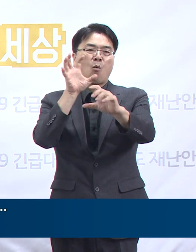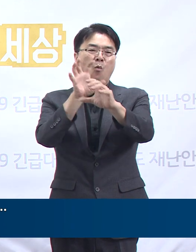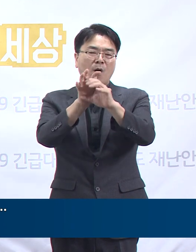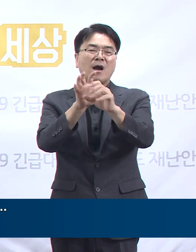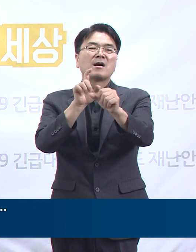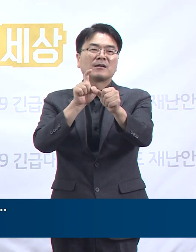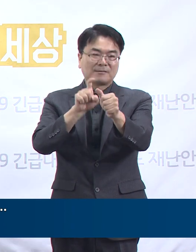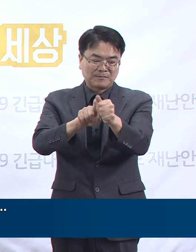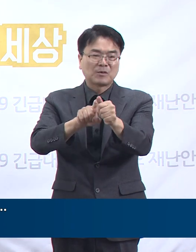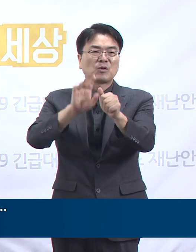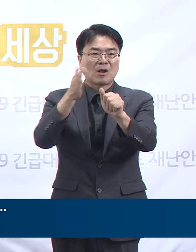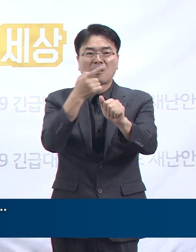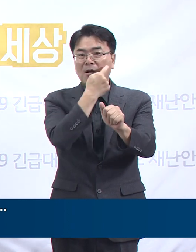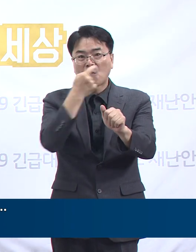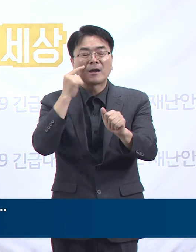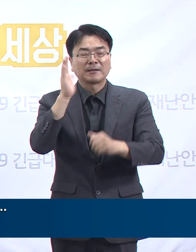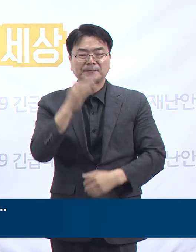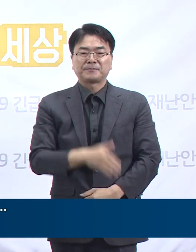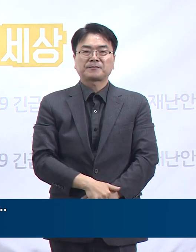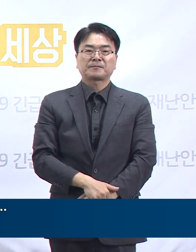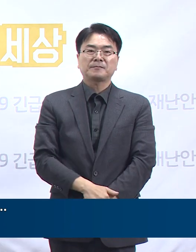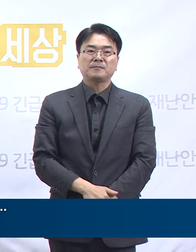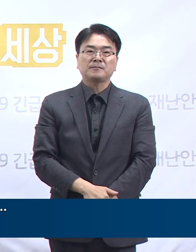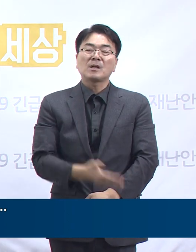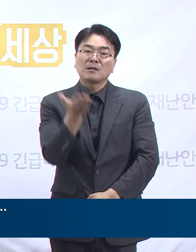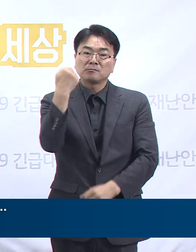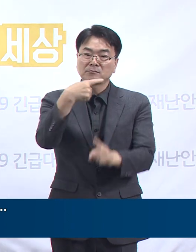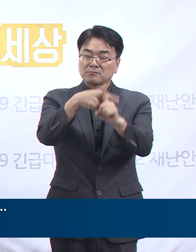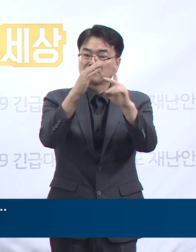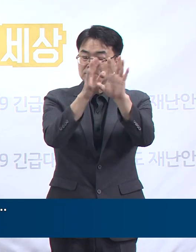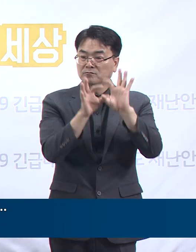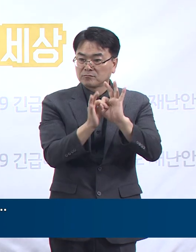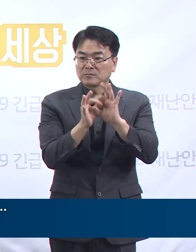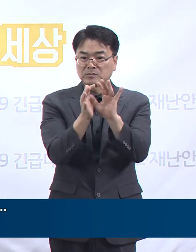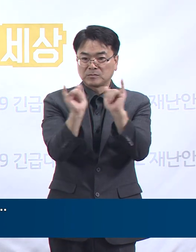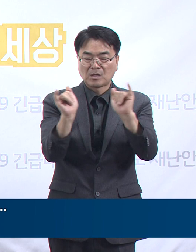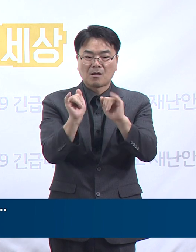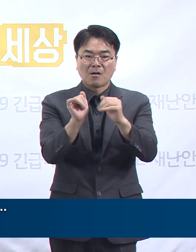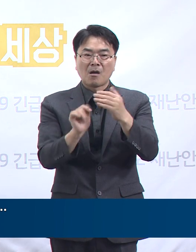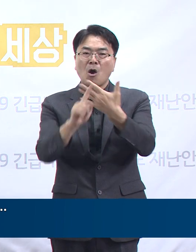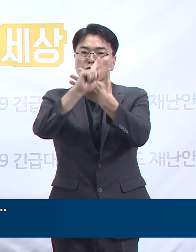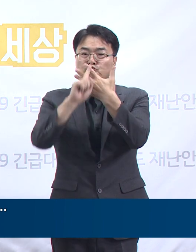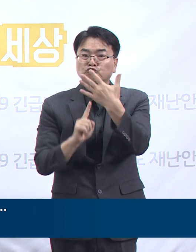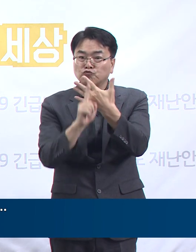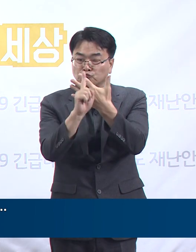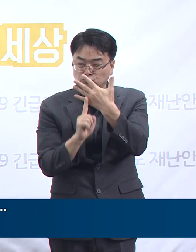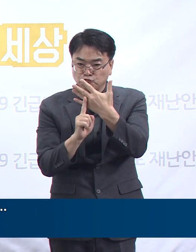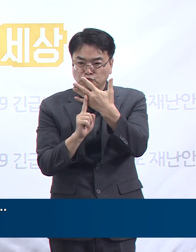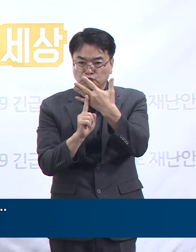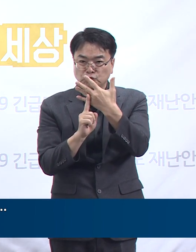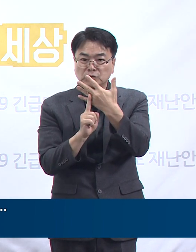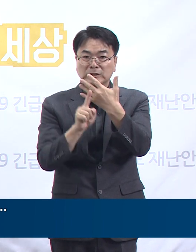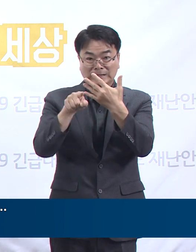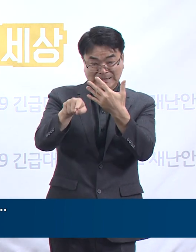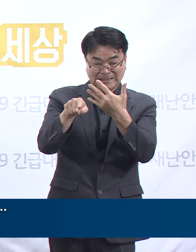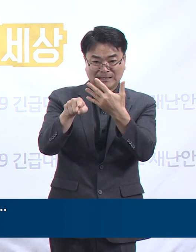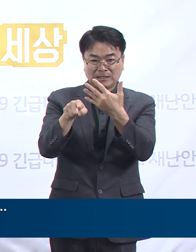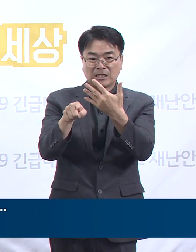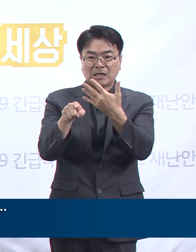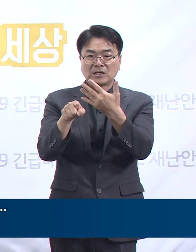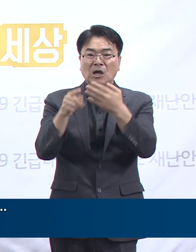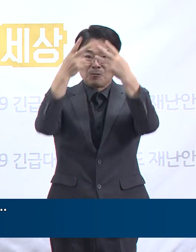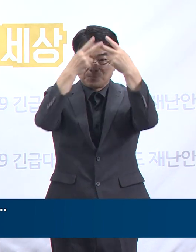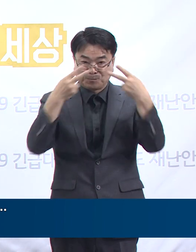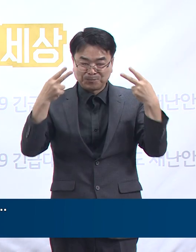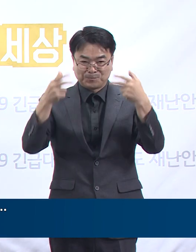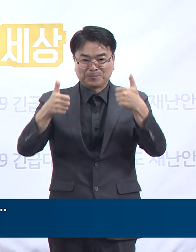사랑제일교회 관련 확진자가 8월 12일에서 13일 구리시 소재병원의 장례식장 도우미로 근무한 이력이 있어